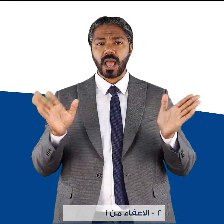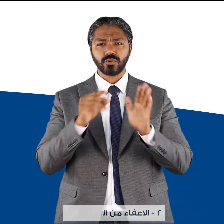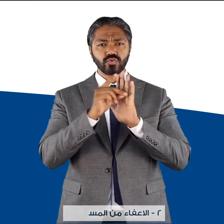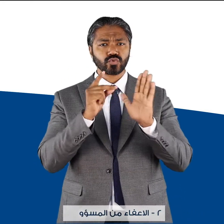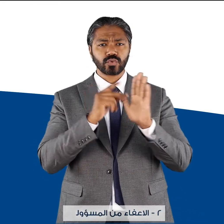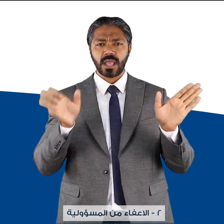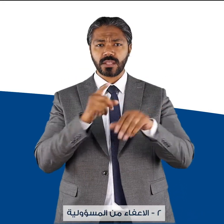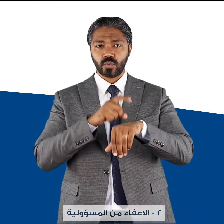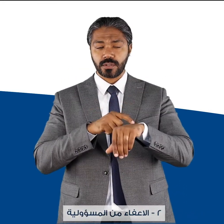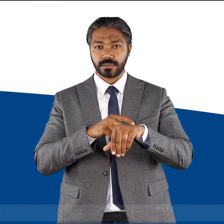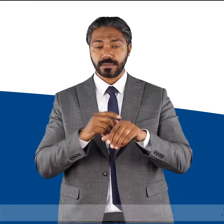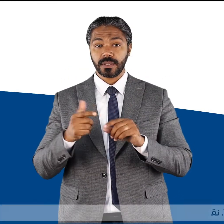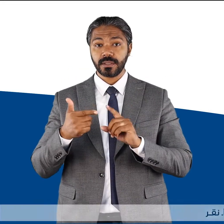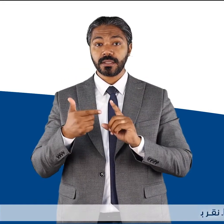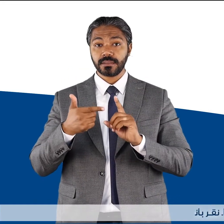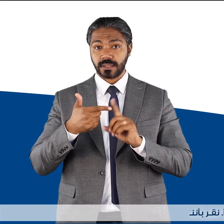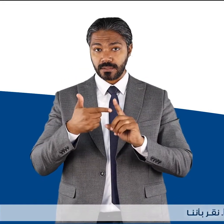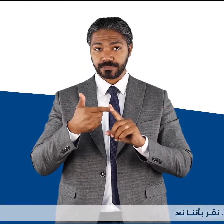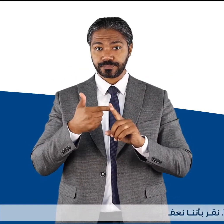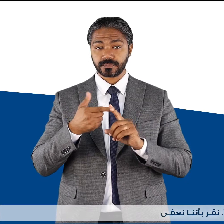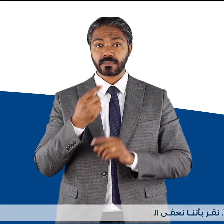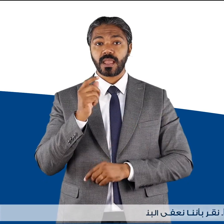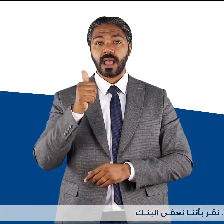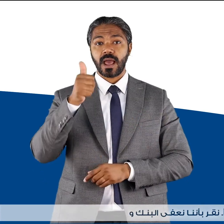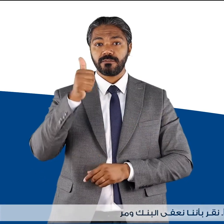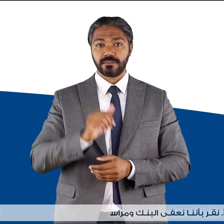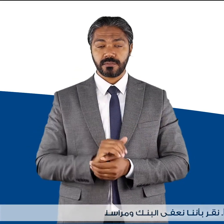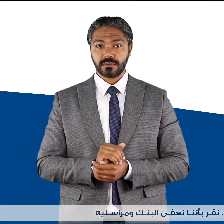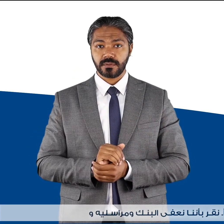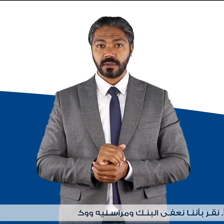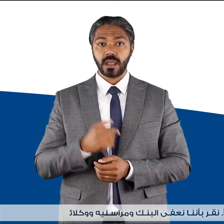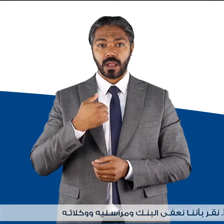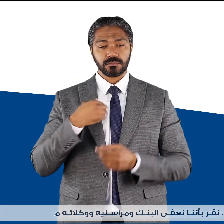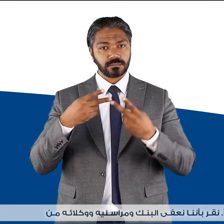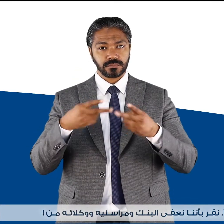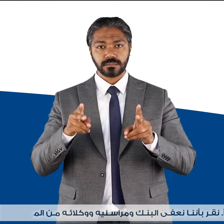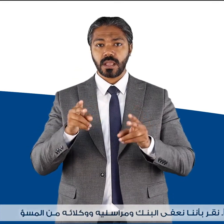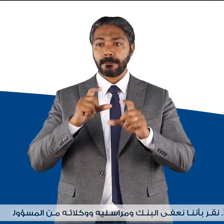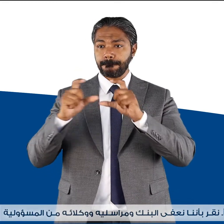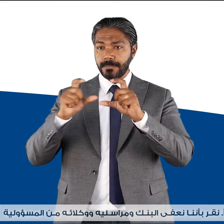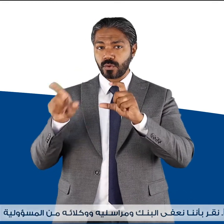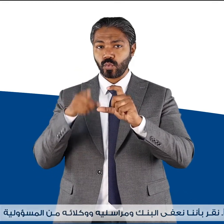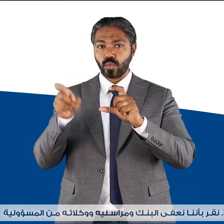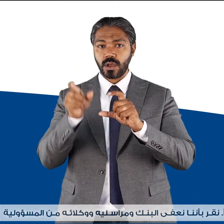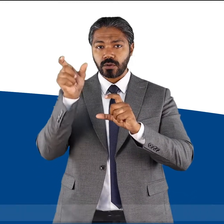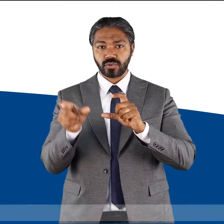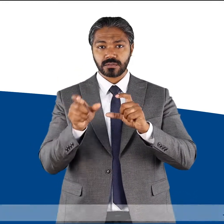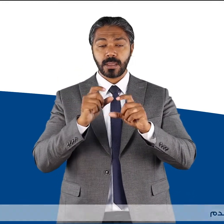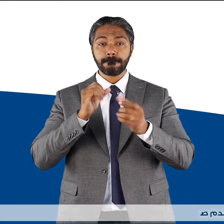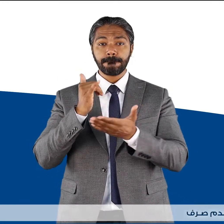من المسؤولية ألف نقر بأننا نعف البنك ومراسلي ووكلائه من المسؤولية عن عدم صرف